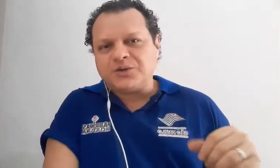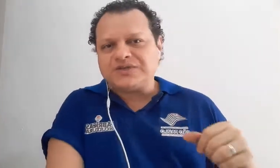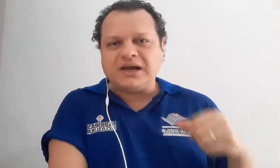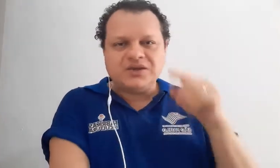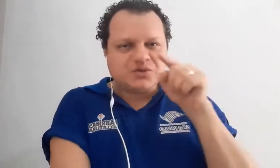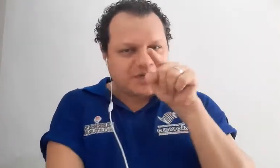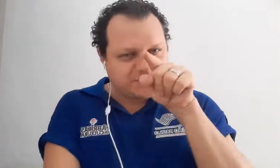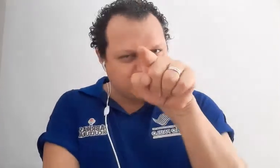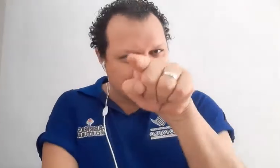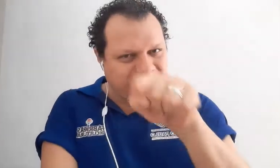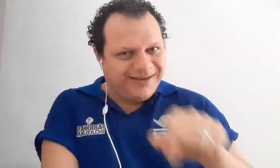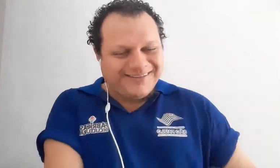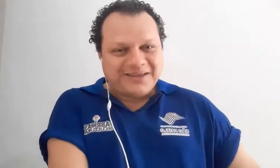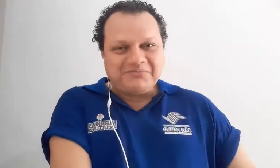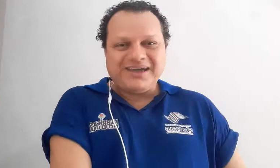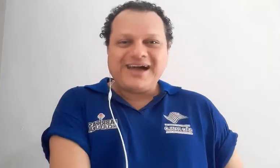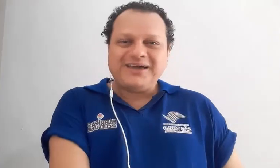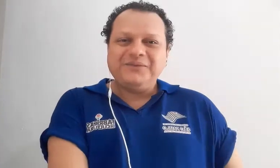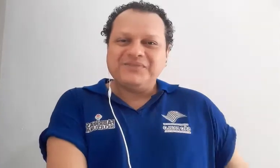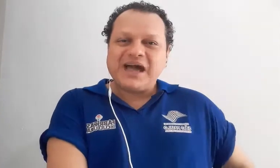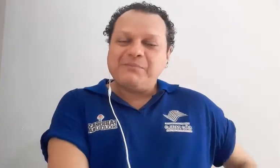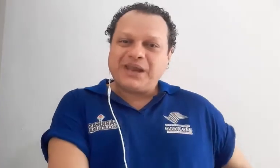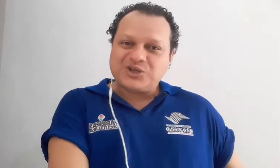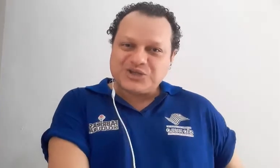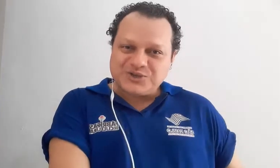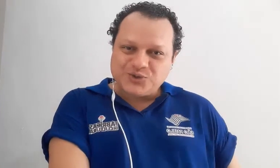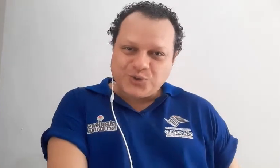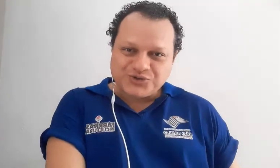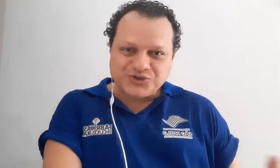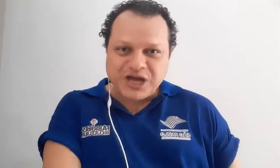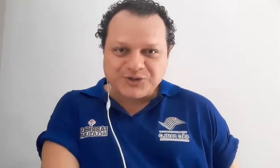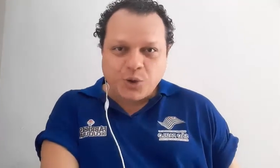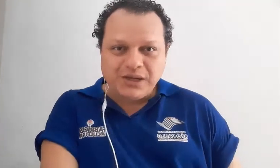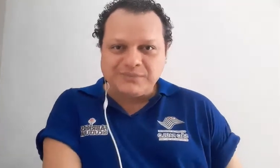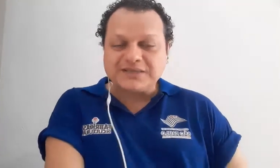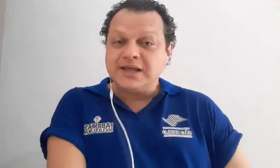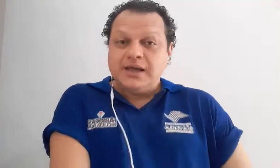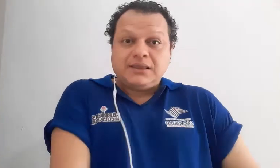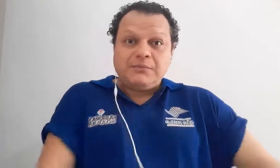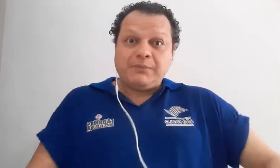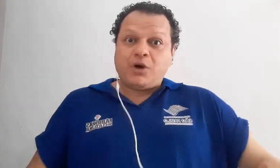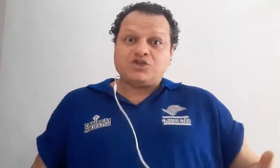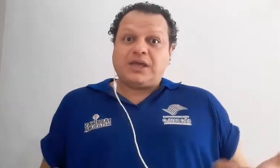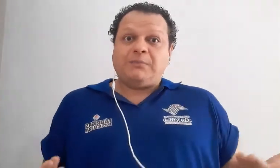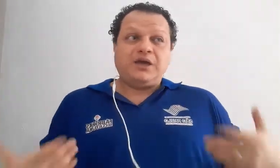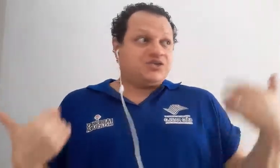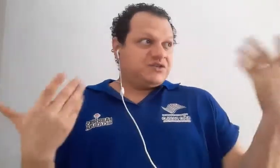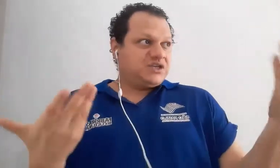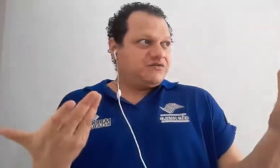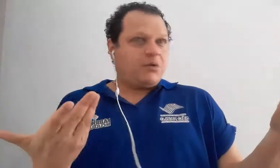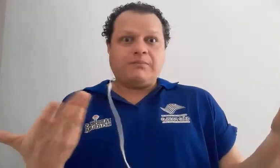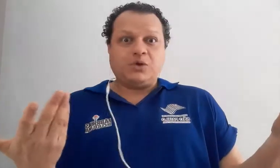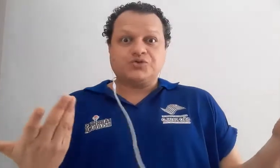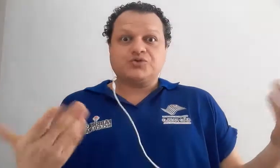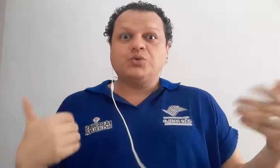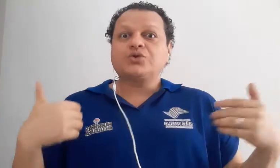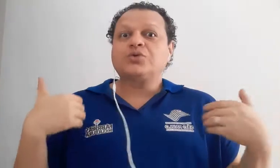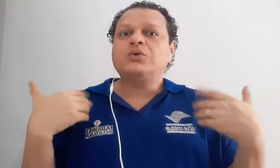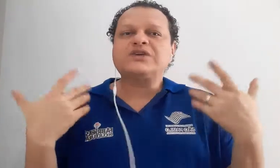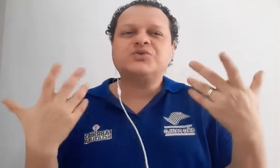usar isso, mas você também aí, aprendiz do curso de Arte com Libras, também pode, de repente, se você tiver um amigo surdo, ou na sua